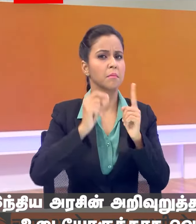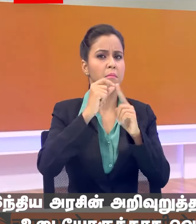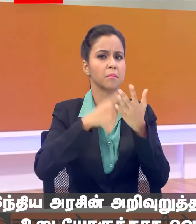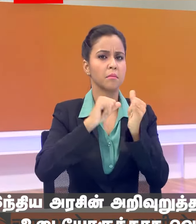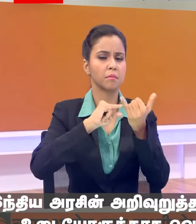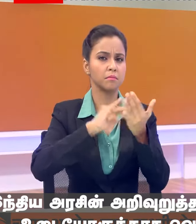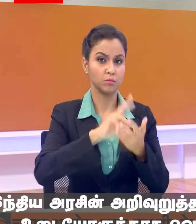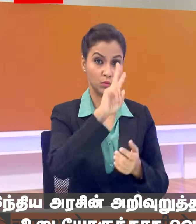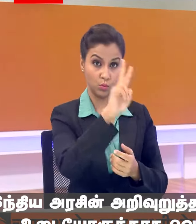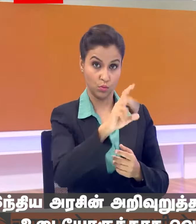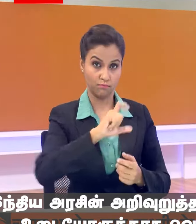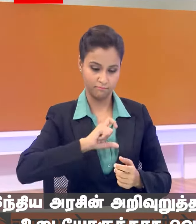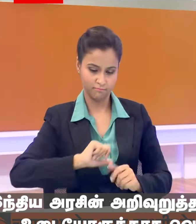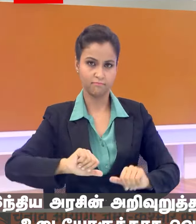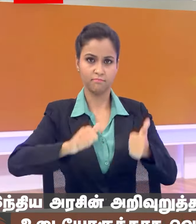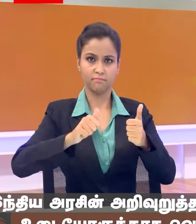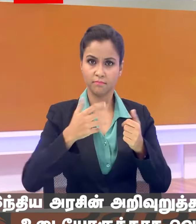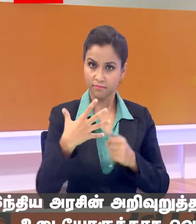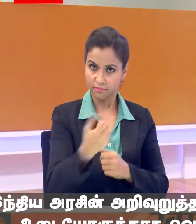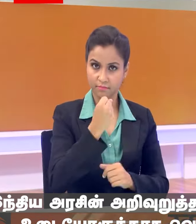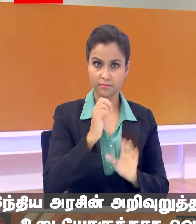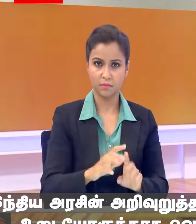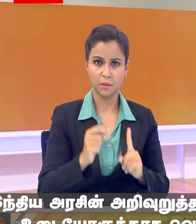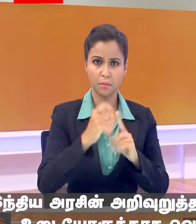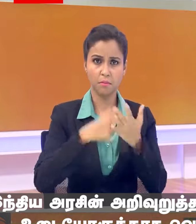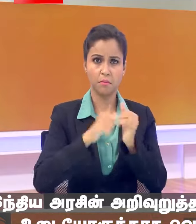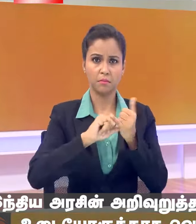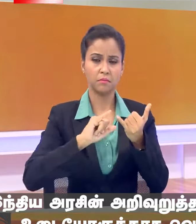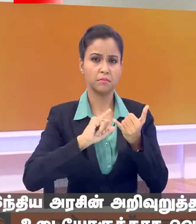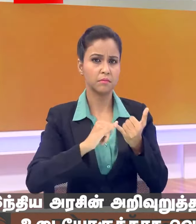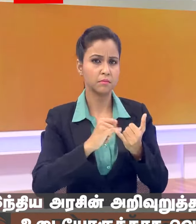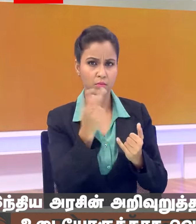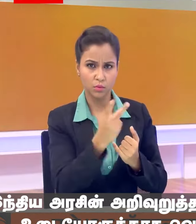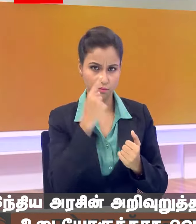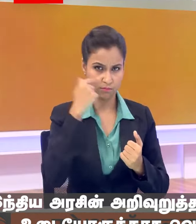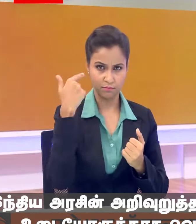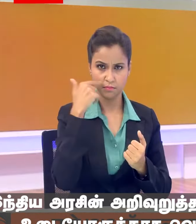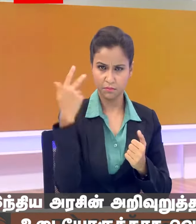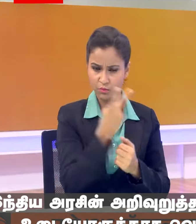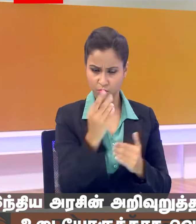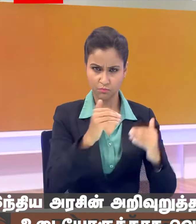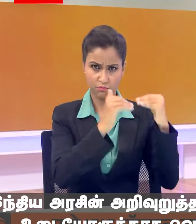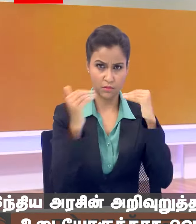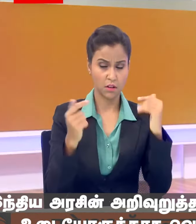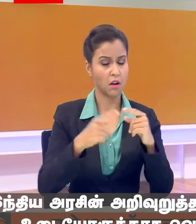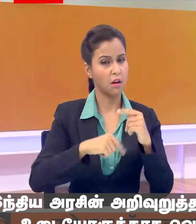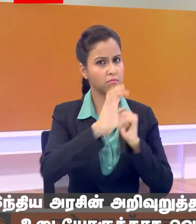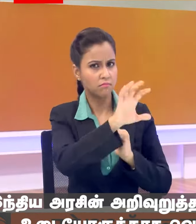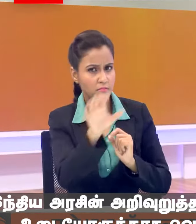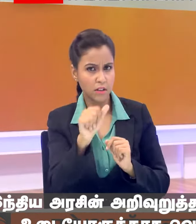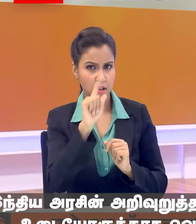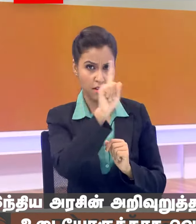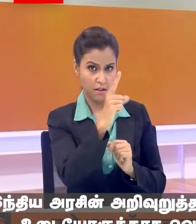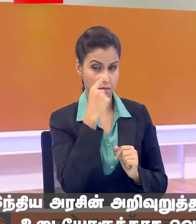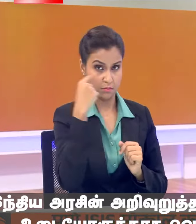से पदक अपने नाम किये हैं पैरिस ओलंपिक में इस बार लैंगिक समानता पर जोर दिया गया है और हर देश को एक पुरुष और एक महिलाद